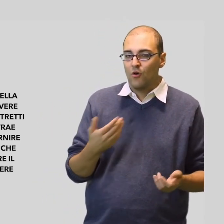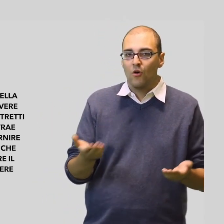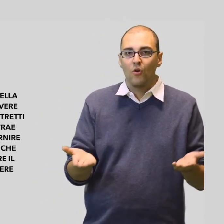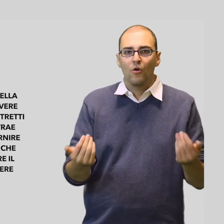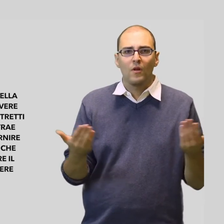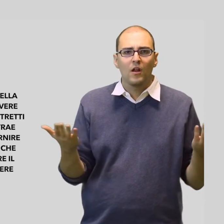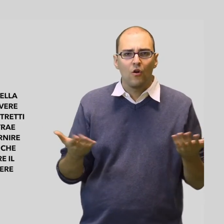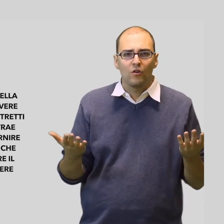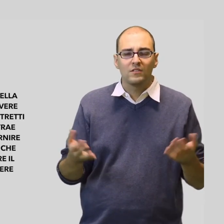propri soldi